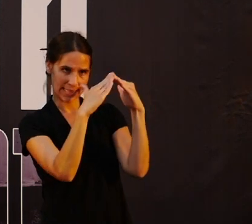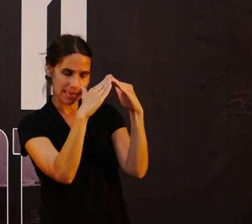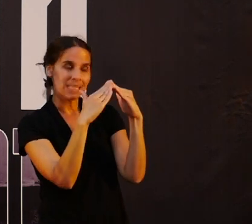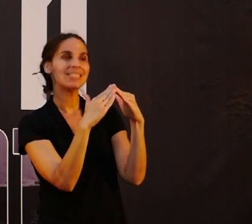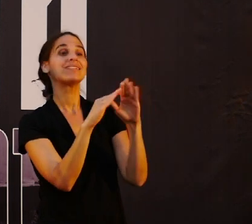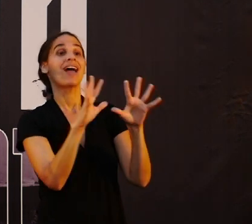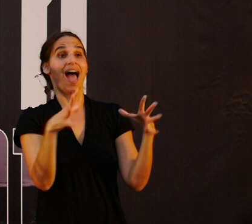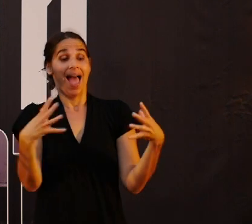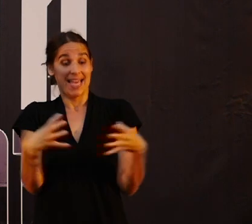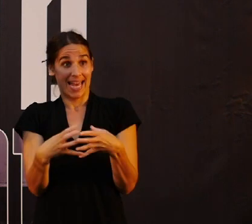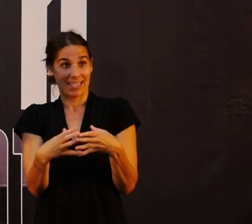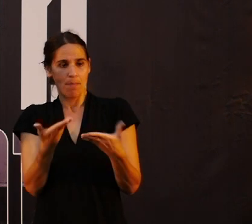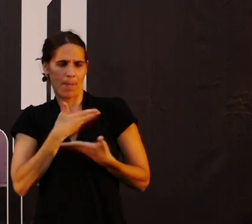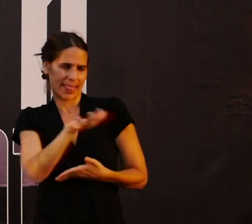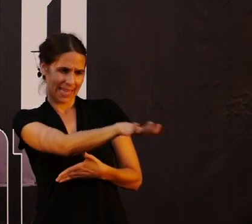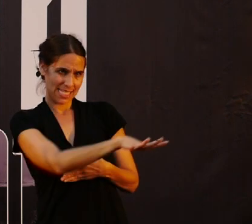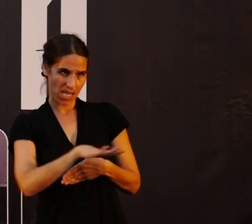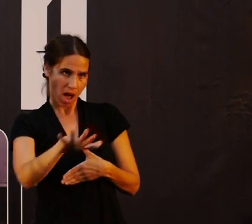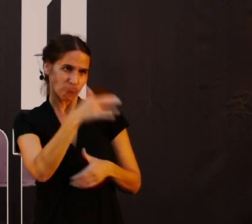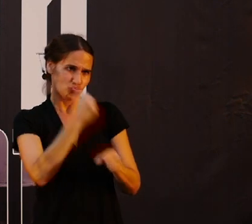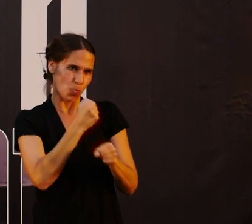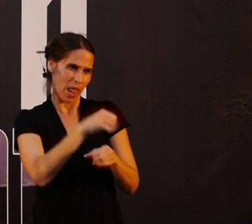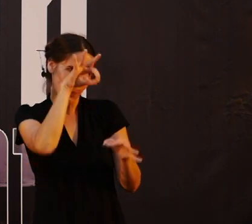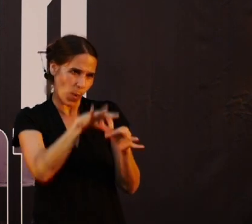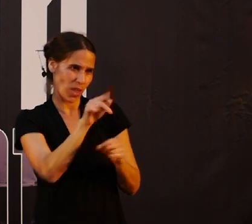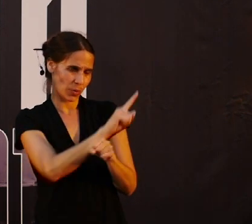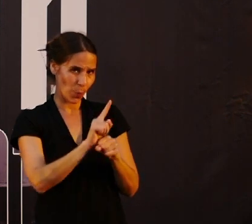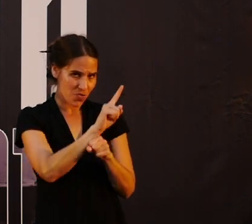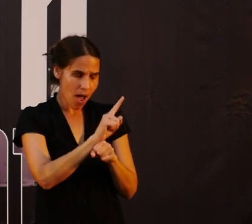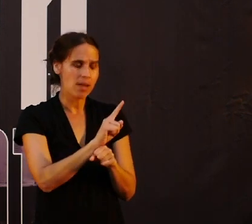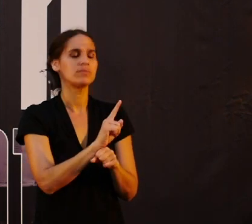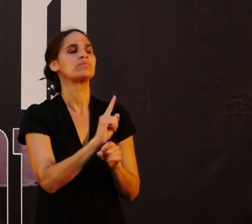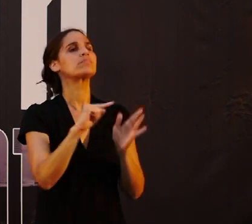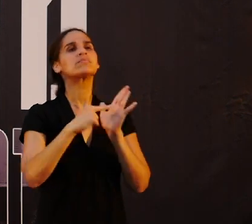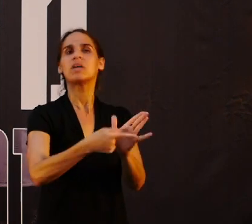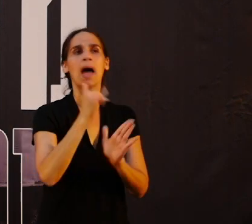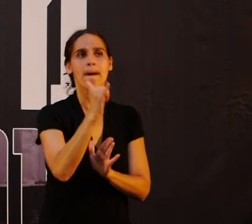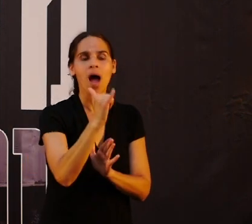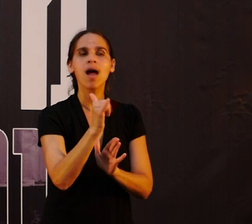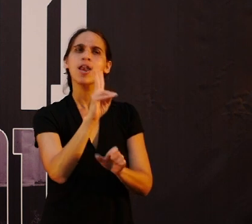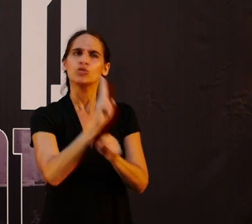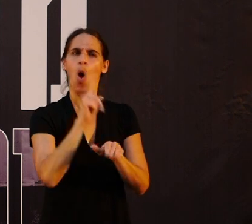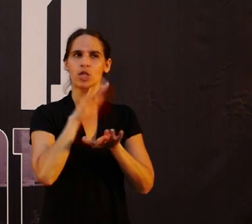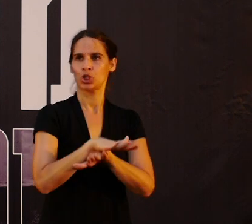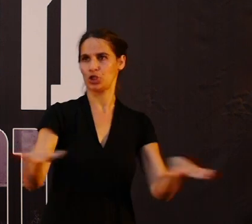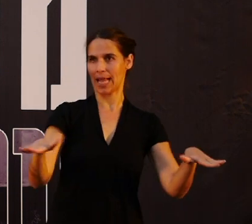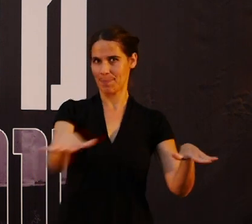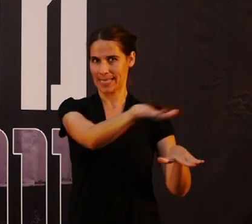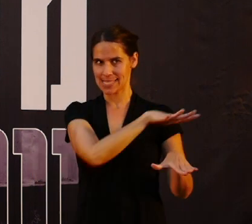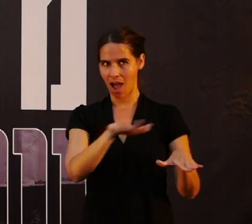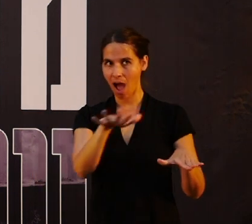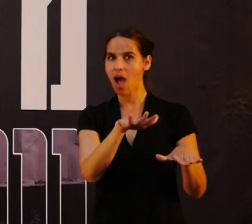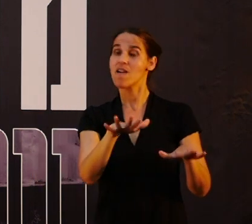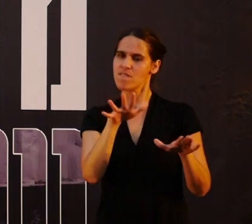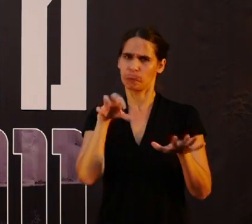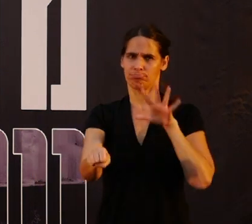היחידה מקבלת גזרה שבה היא פועלת באותה תקופה, והמטרה היא לשמור על שקט בגזרה ולהוריד כמה